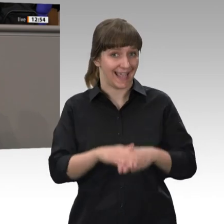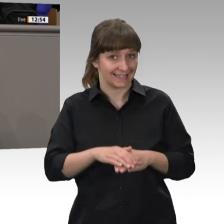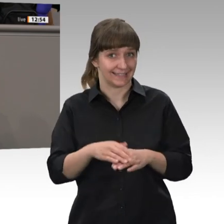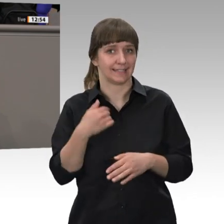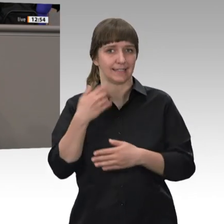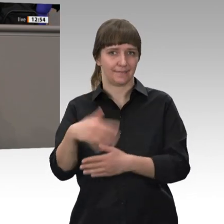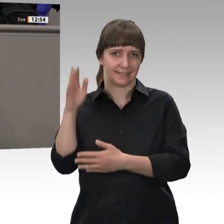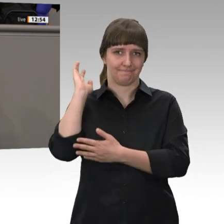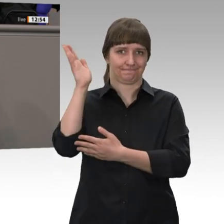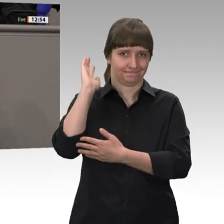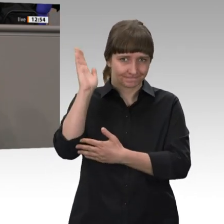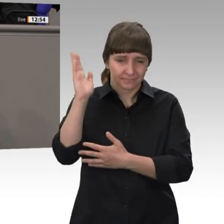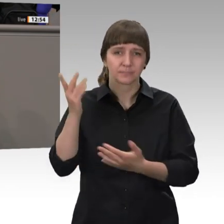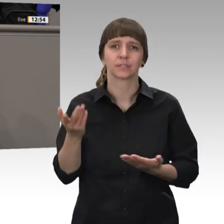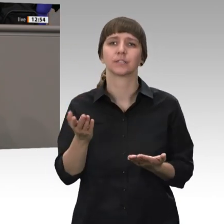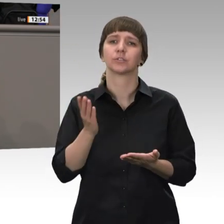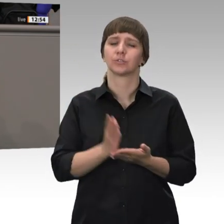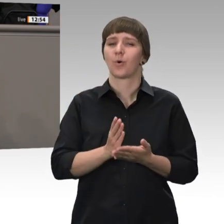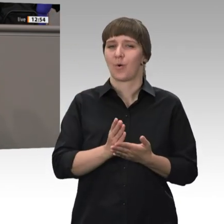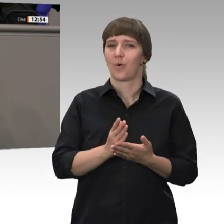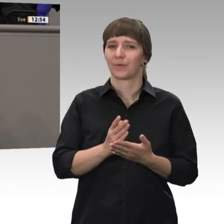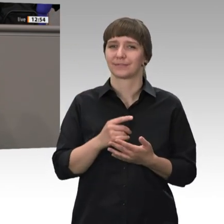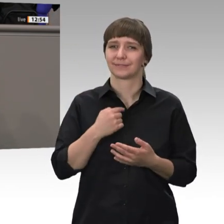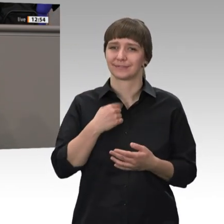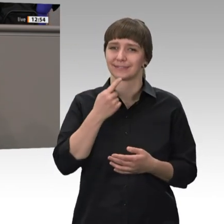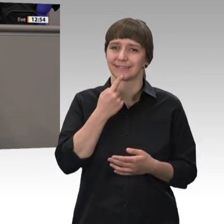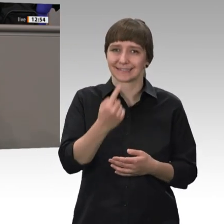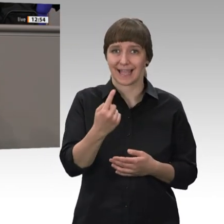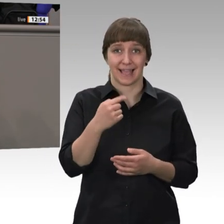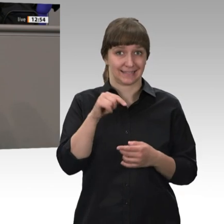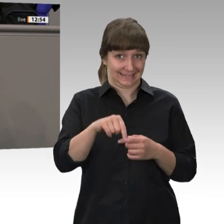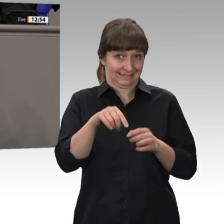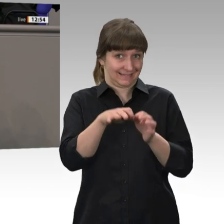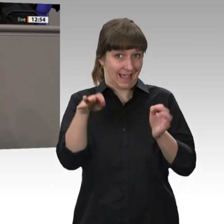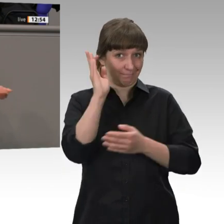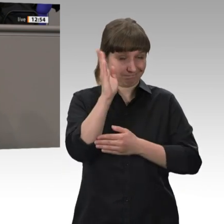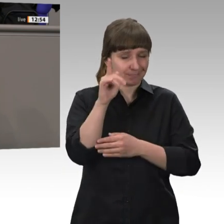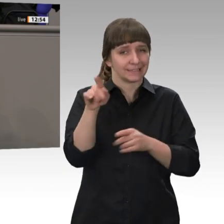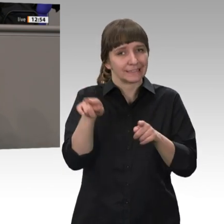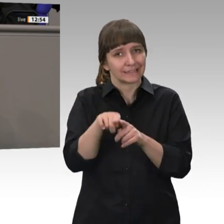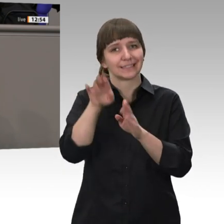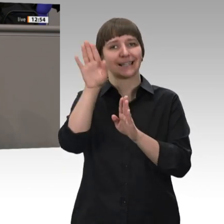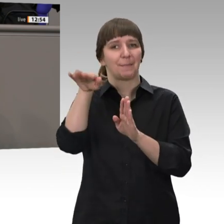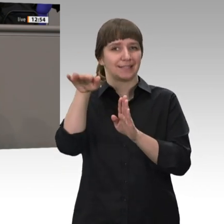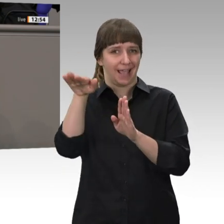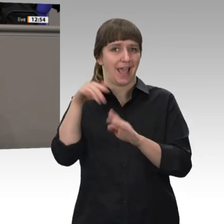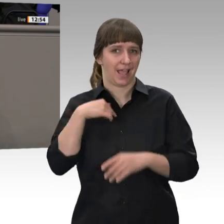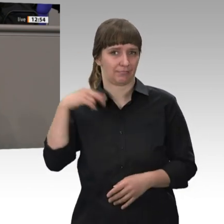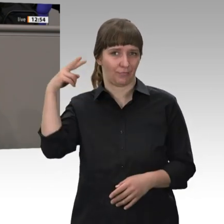angekündigt, dass ich noch am Nachmittag des nämlichen Tages meiner Friseurin, bei der ich dann endlich mal